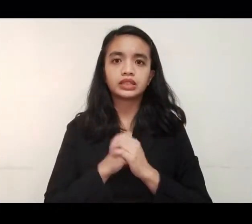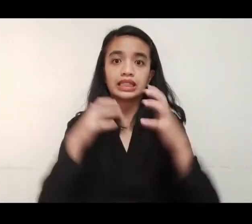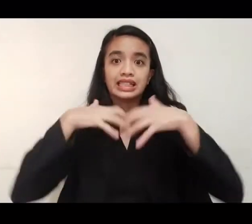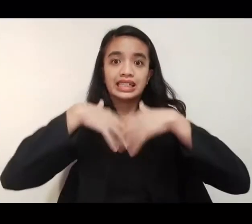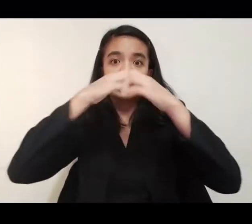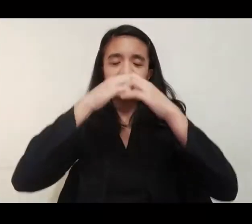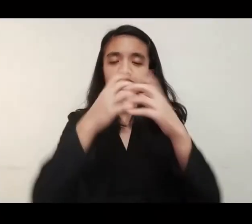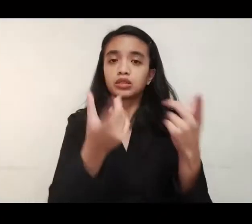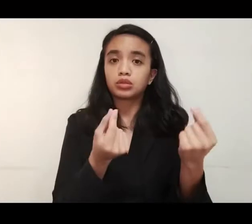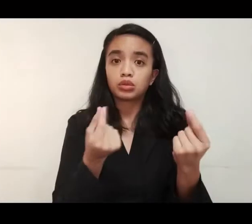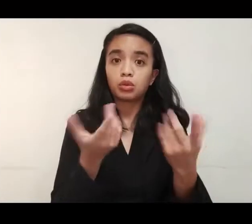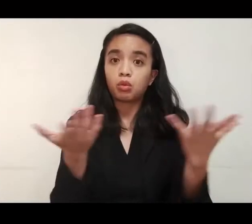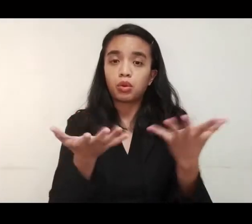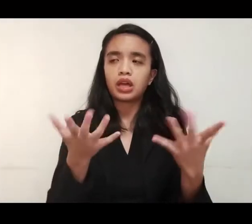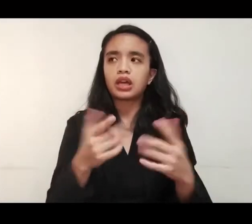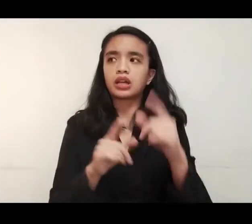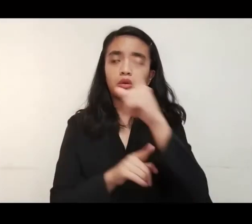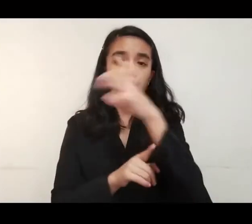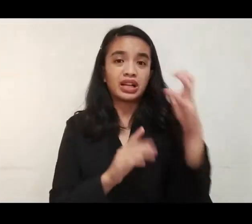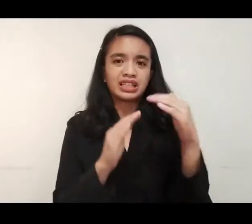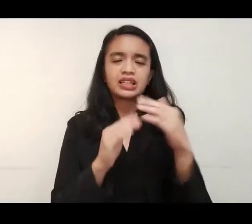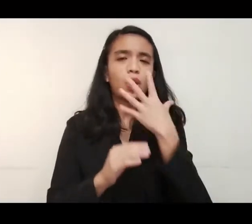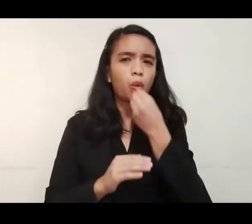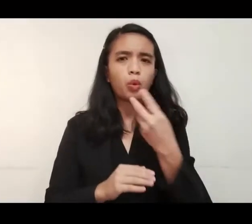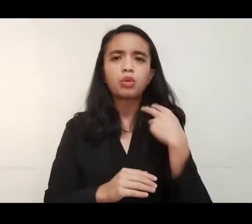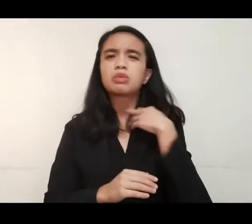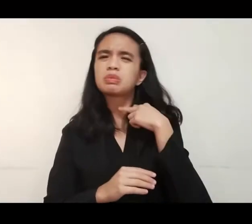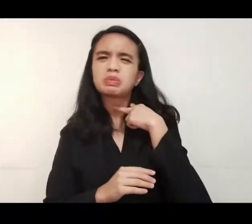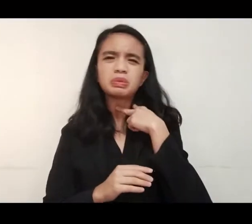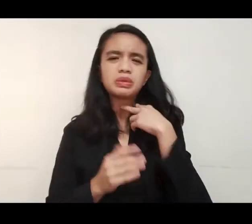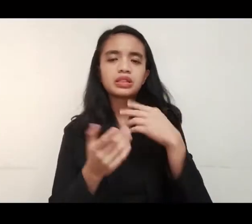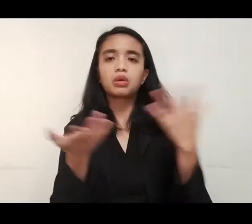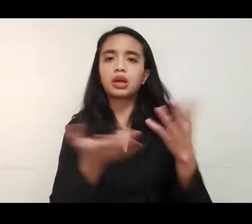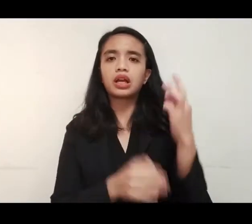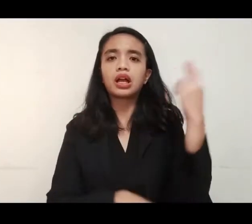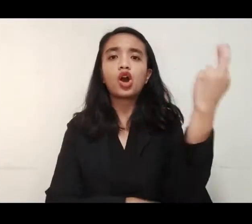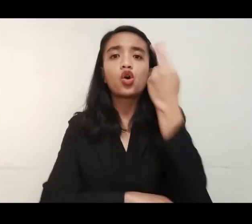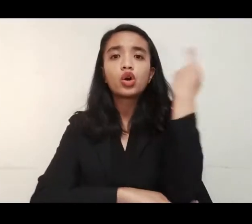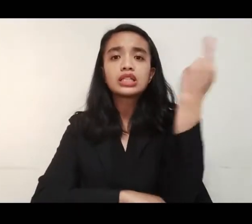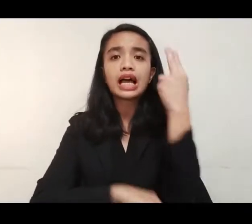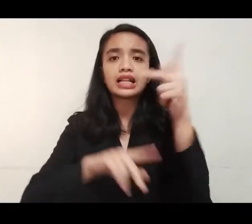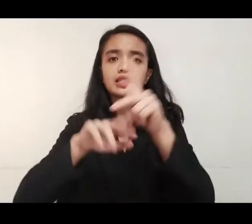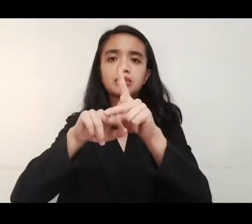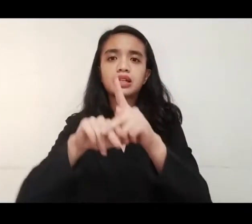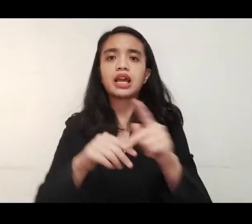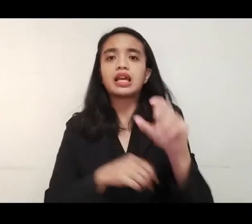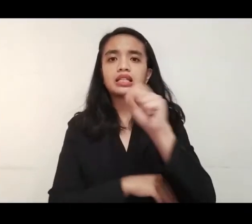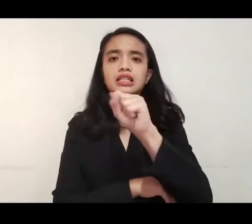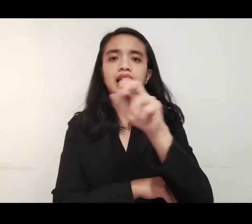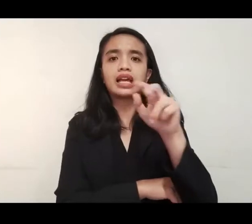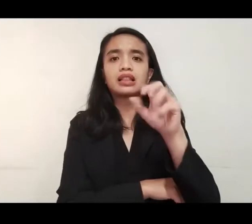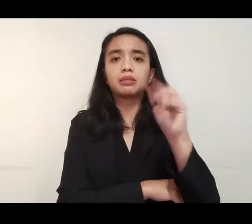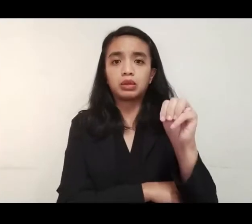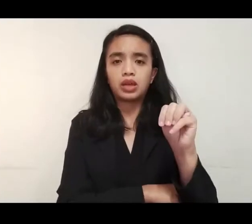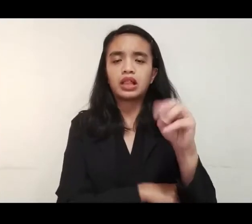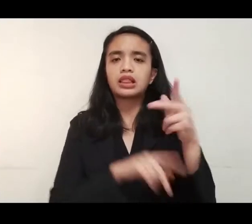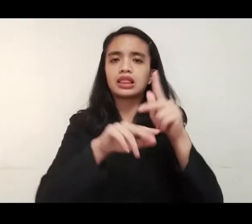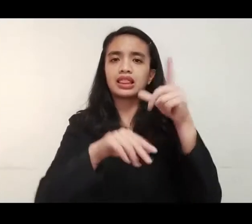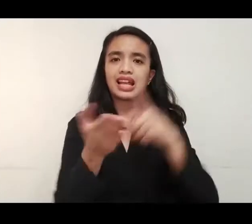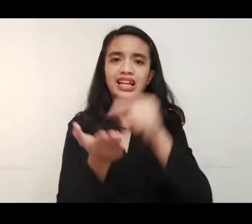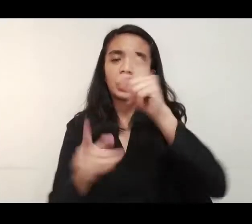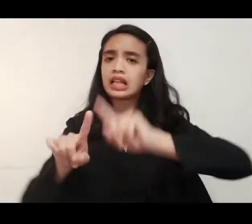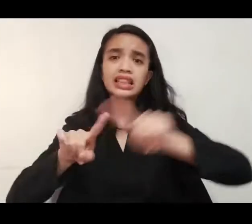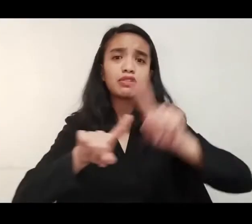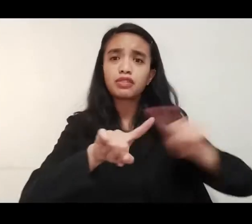Nagtayo ng tentang halos isang daang katao na stranded sa border ng Rosales, Pangasinan at San Manuel, Tarlac. Galing sila sa